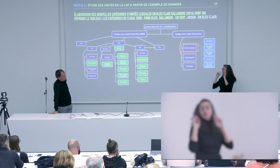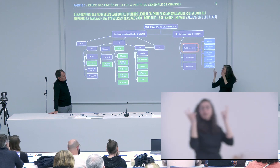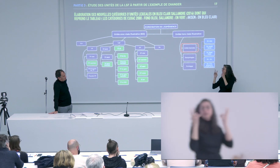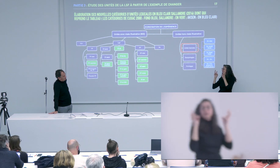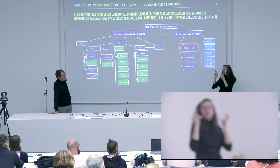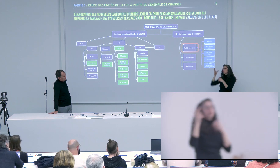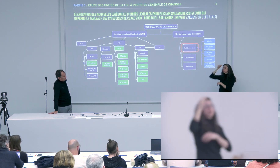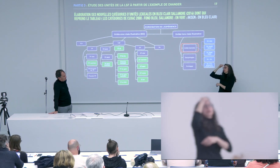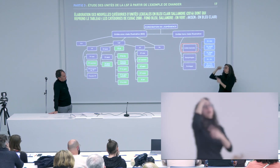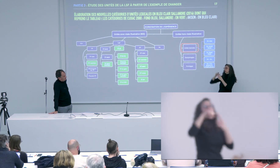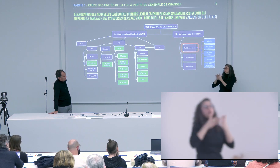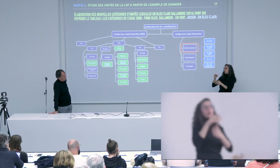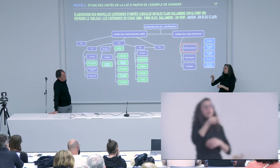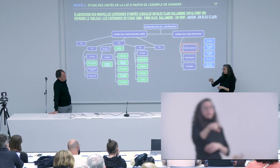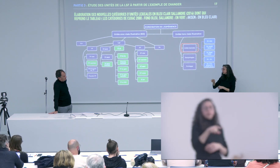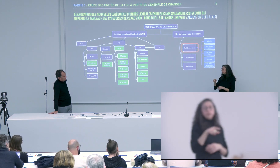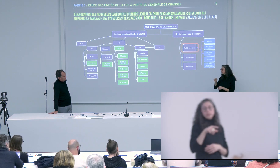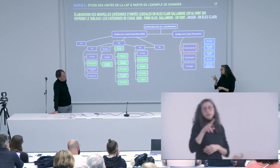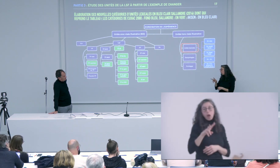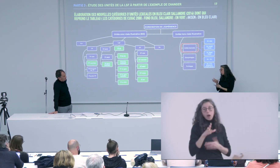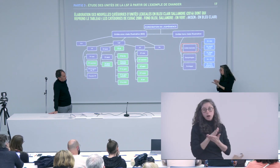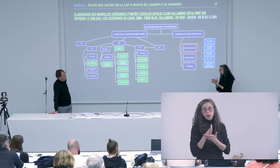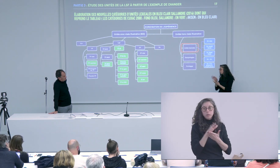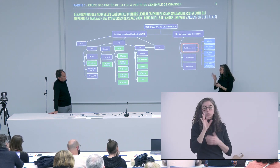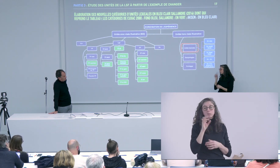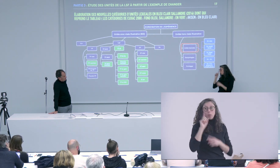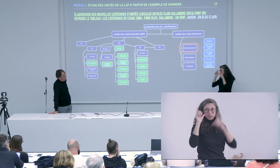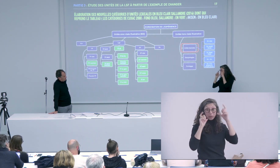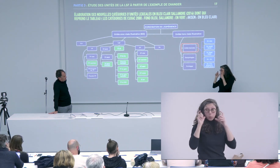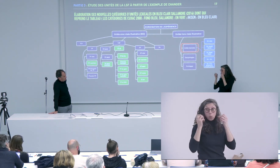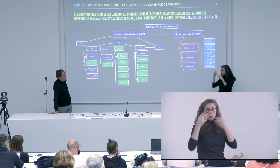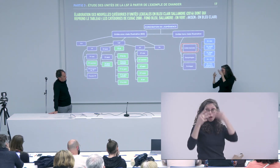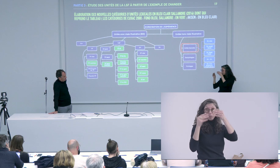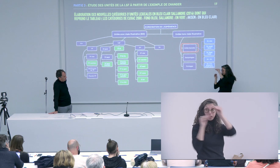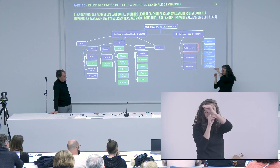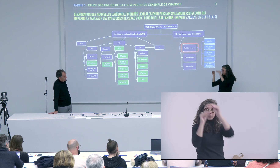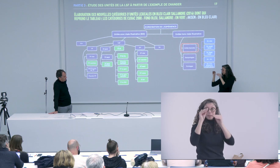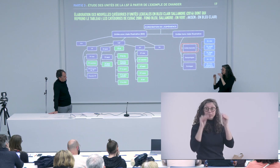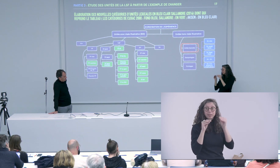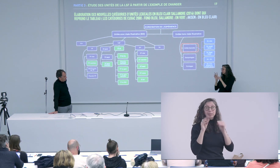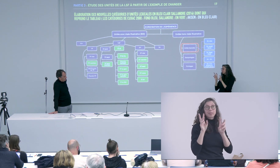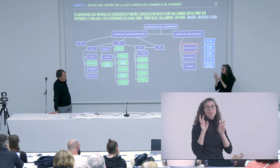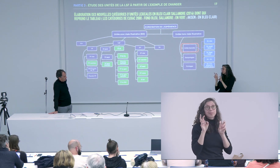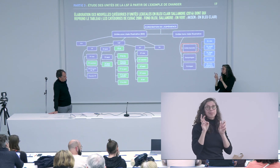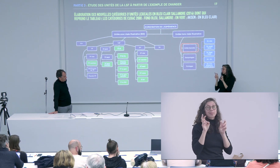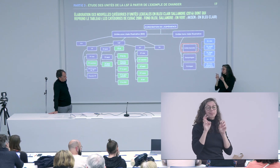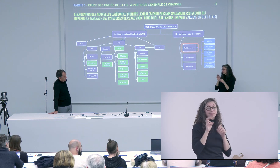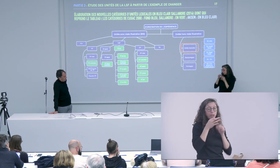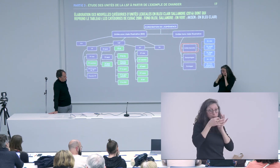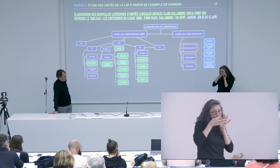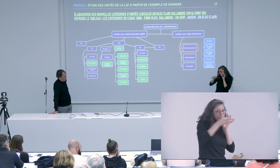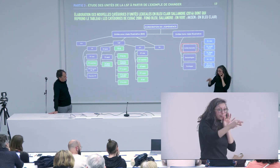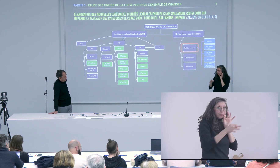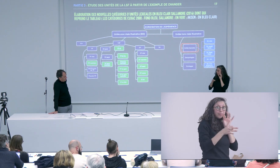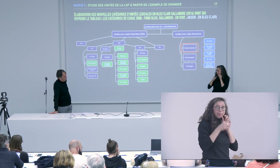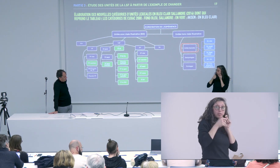'est de proposer éventuellement un pont qui serait possible de faire mais par exemple les paramètres